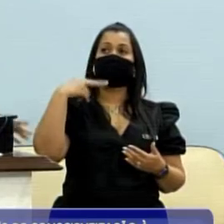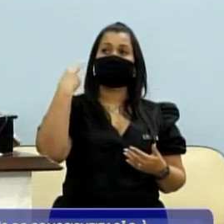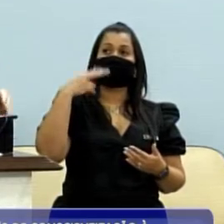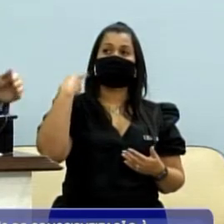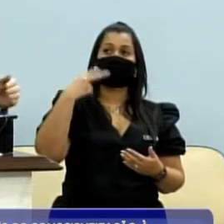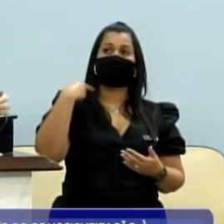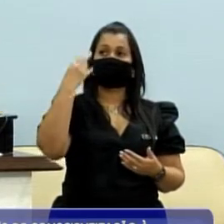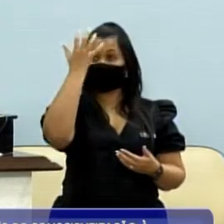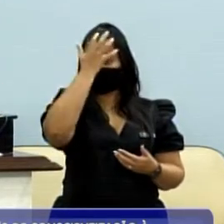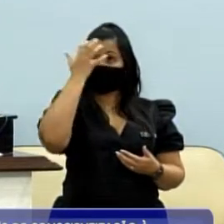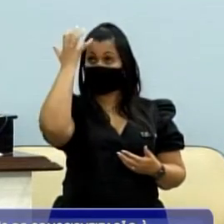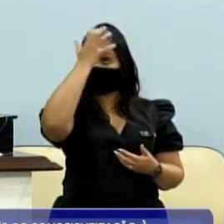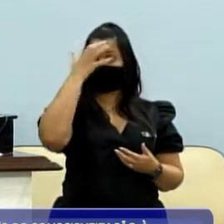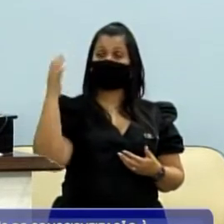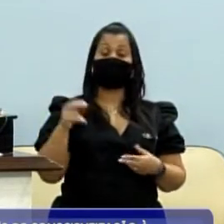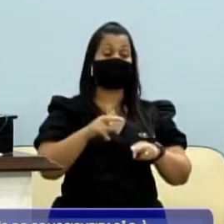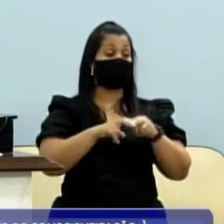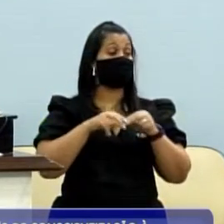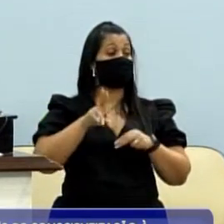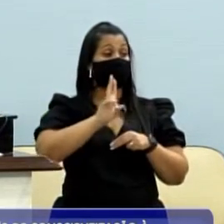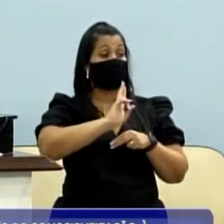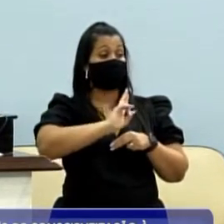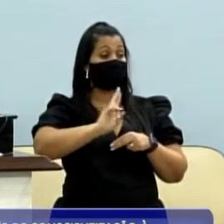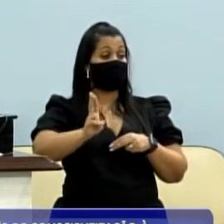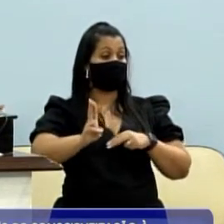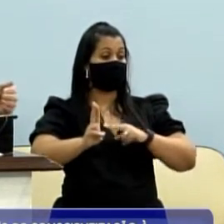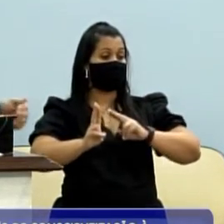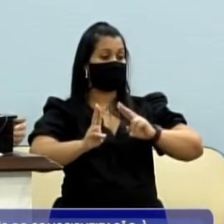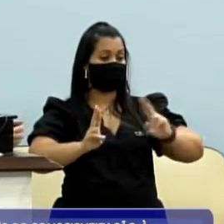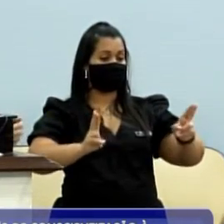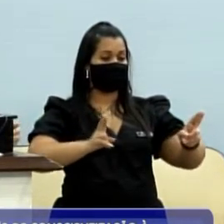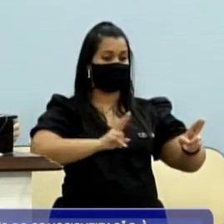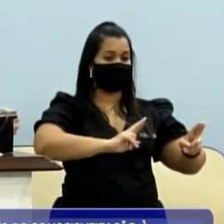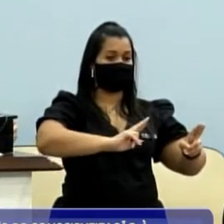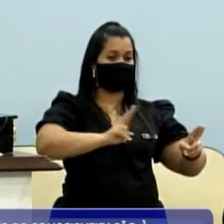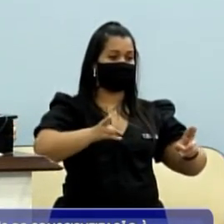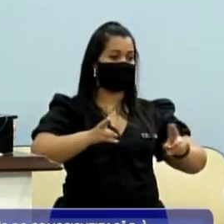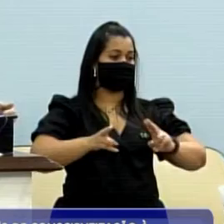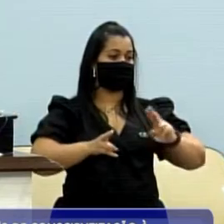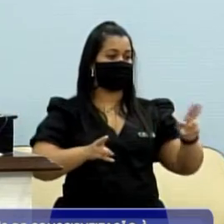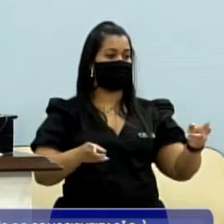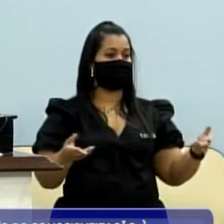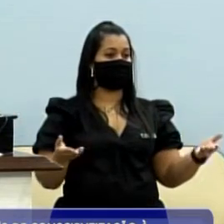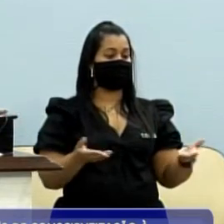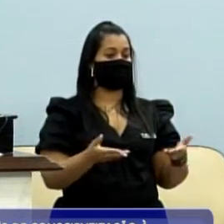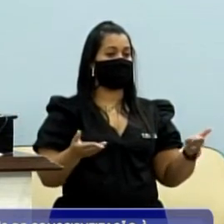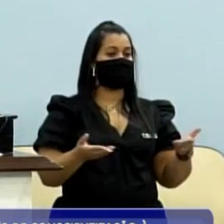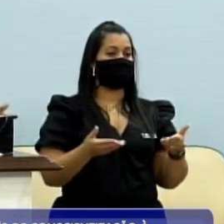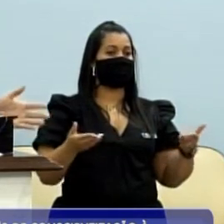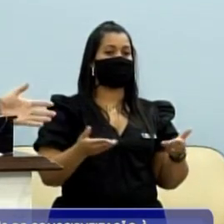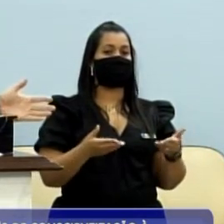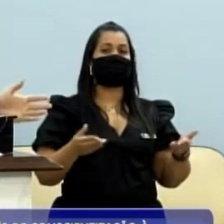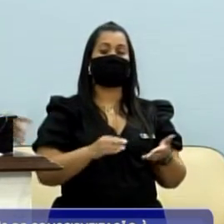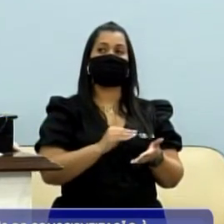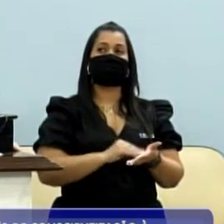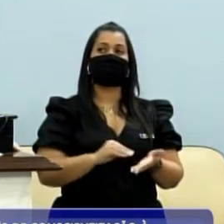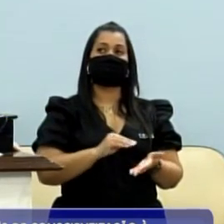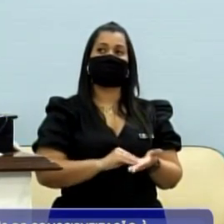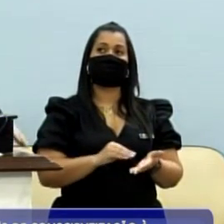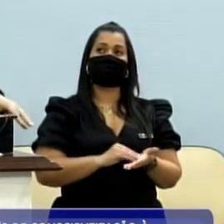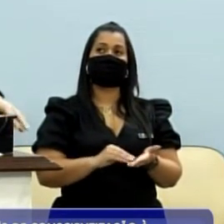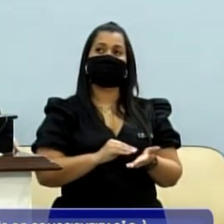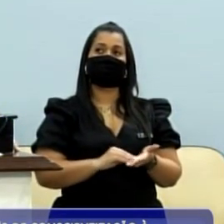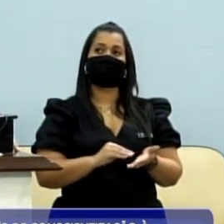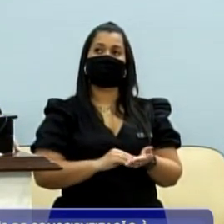divergência por causa do nome, mas já chegamos a um consenso agora, secretário, falei vereador, secretário, só falta